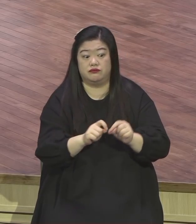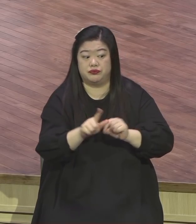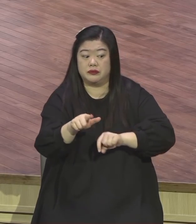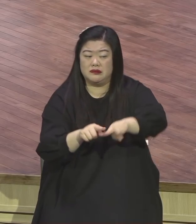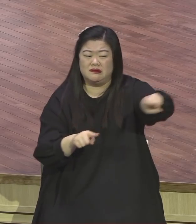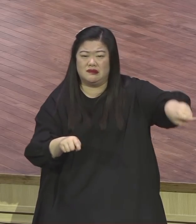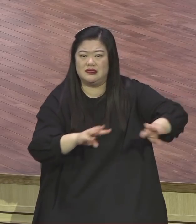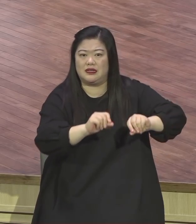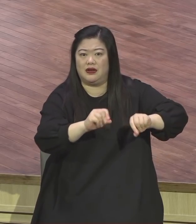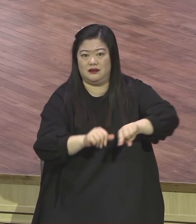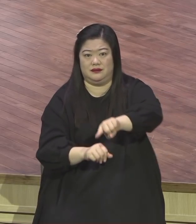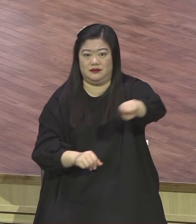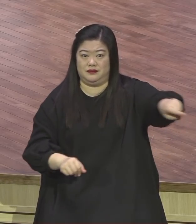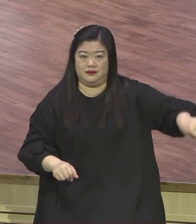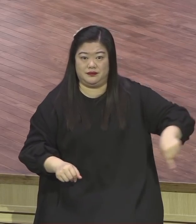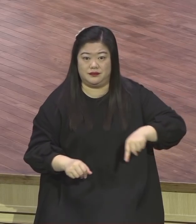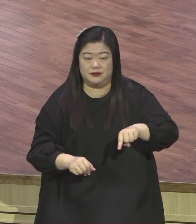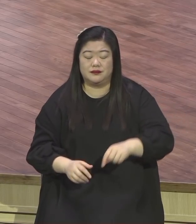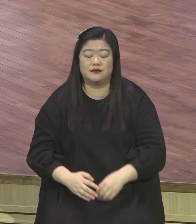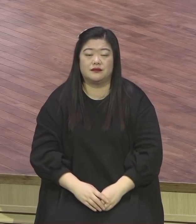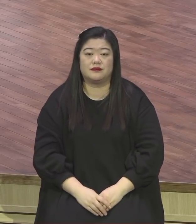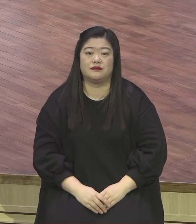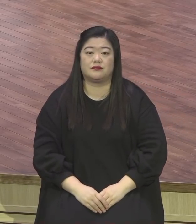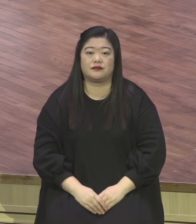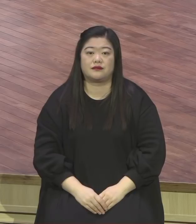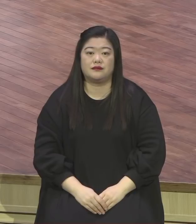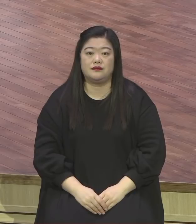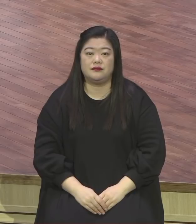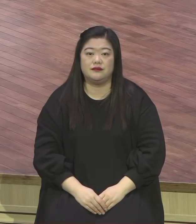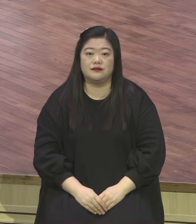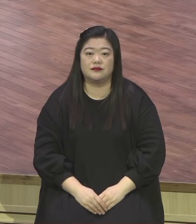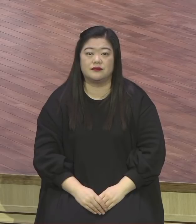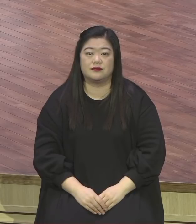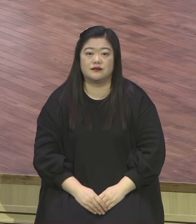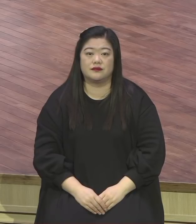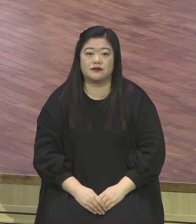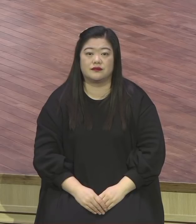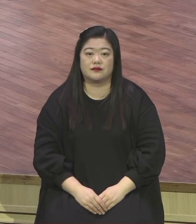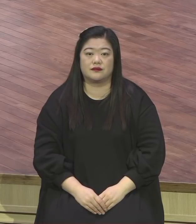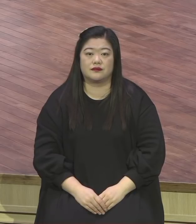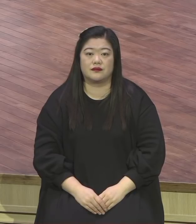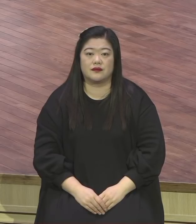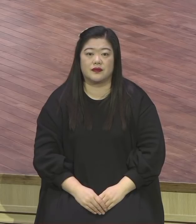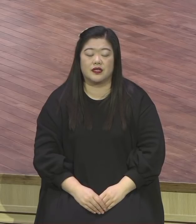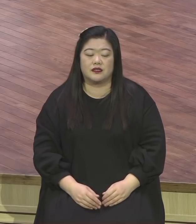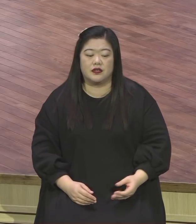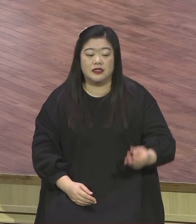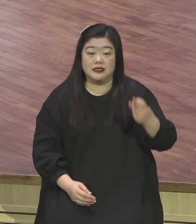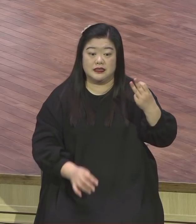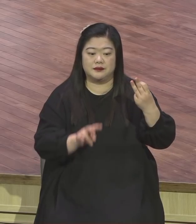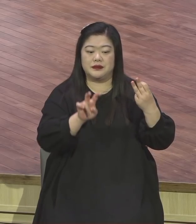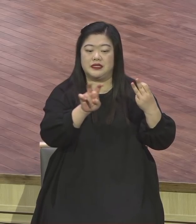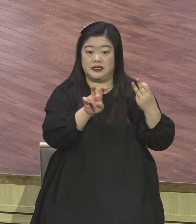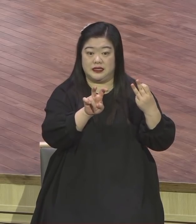예수님께서는 이런 돌밭과 같은 상태를 20절 21절에서 해석을 해주셨어요. 20절인